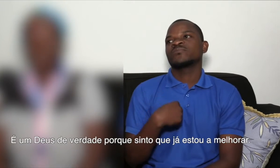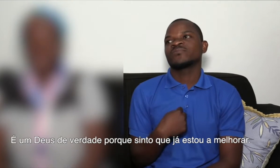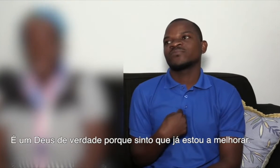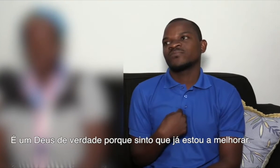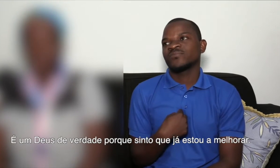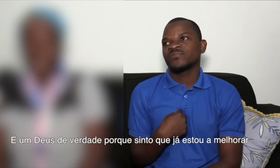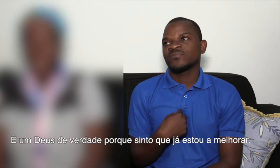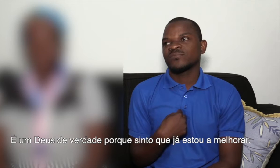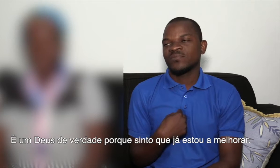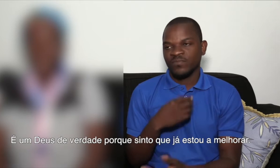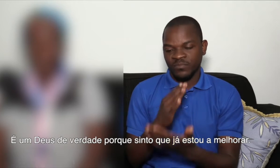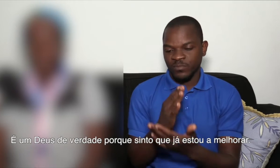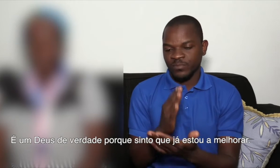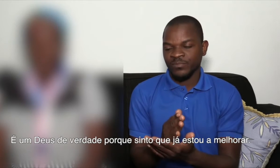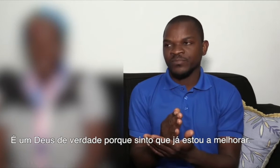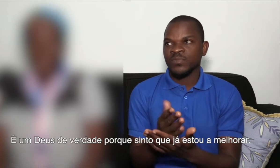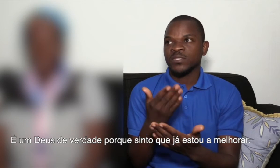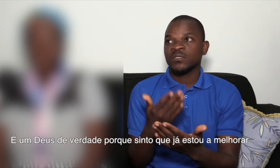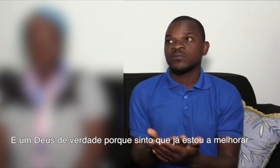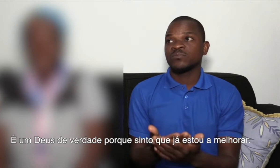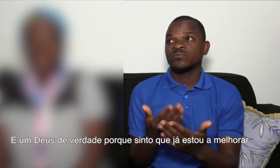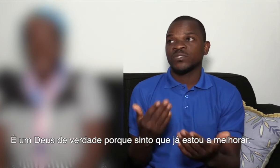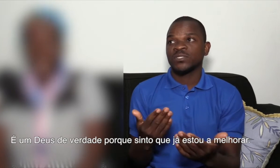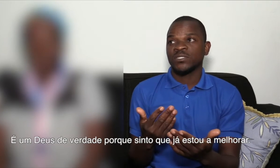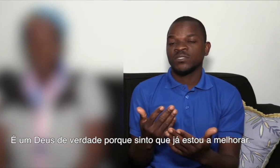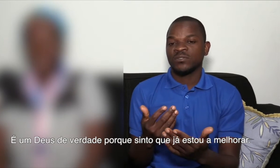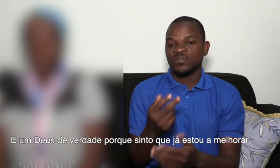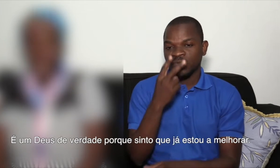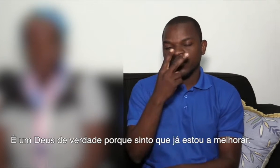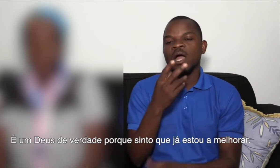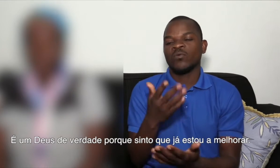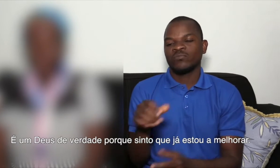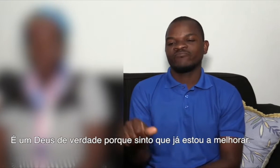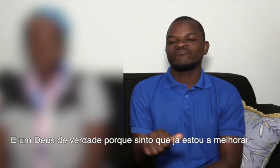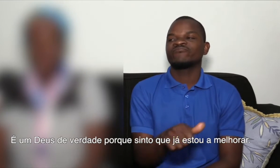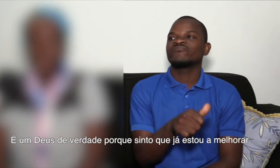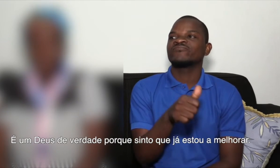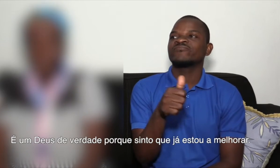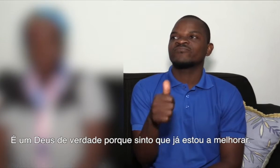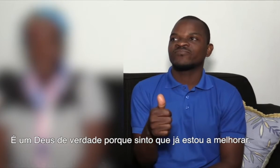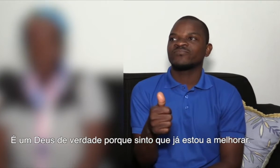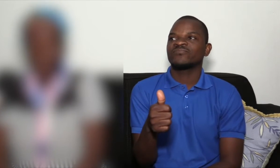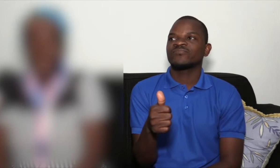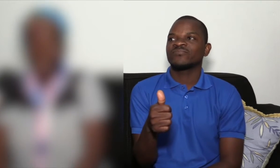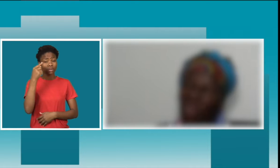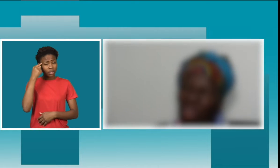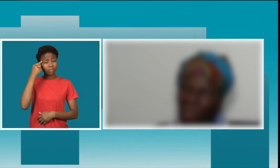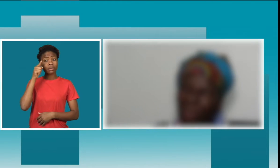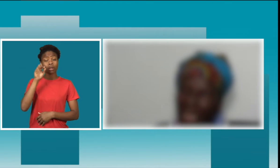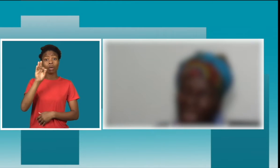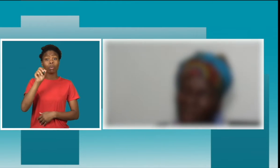meu Deus de verdade, porque estou a ver que já estou a melhorar. Estou a melhorar.